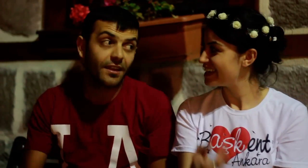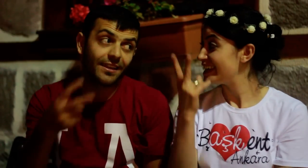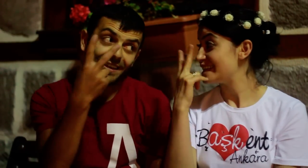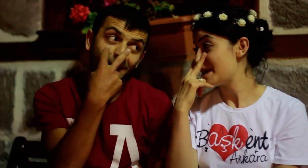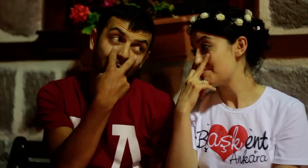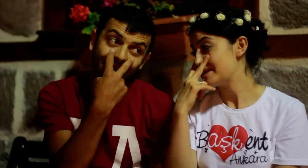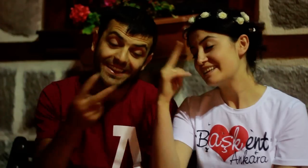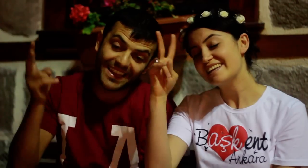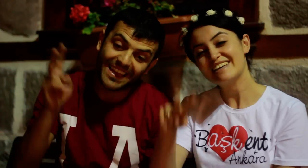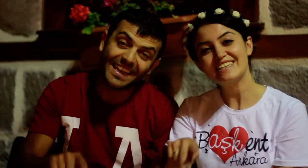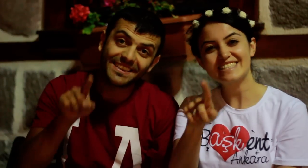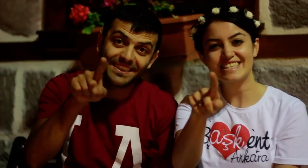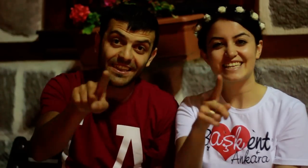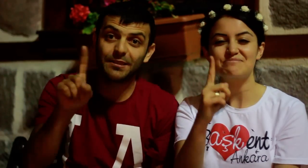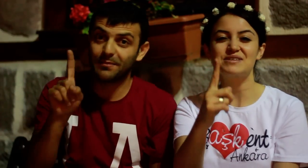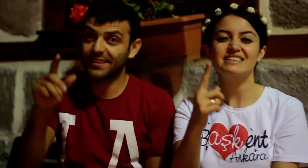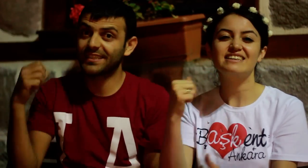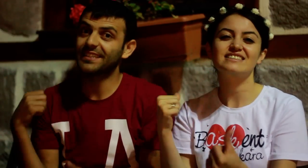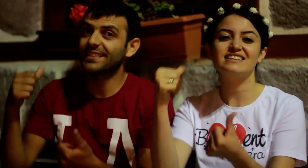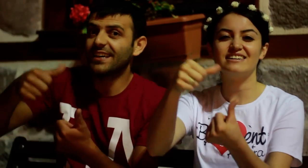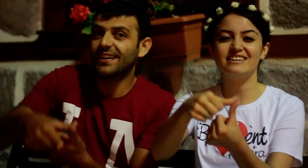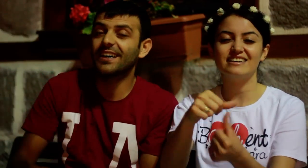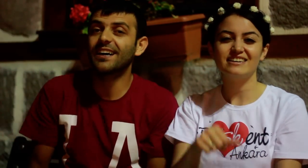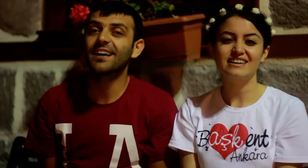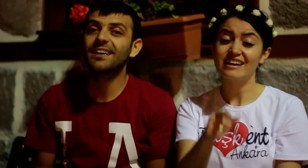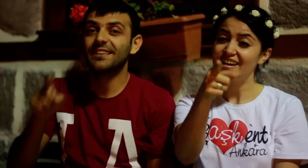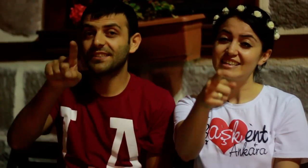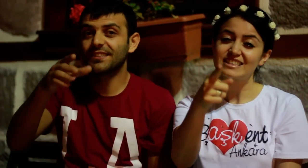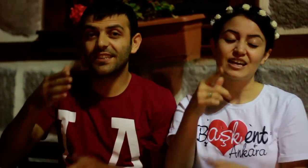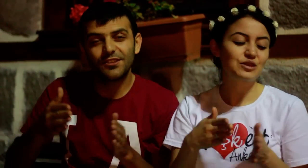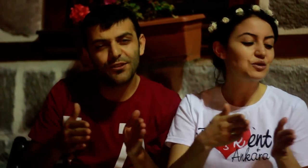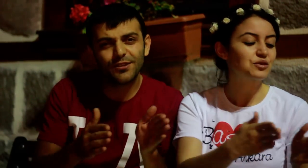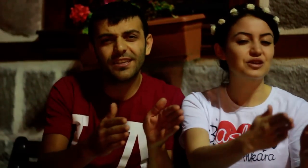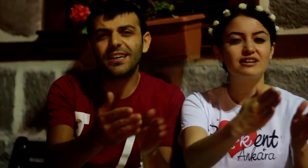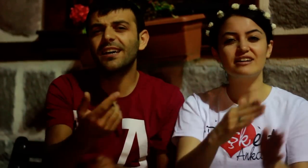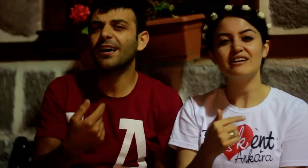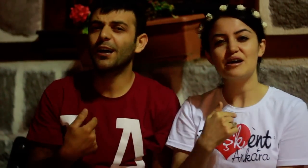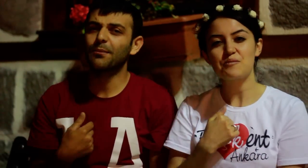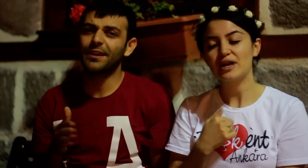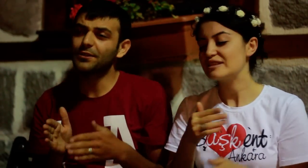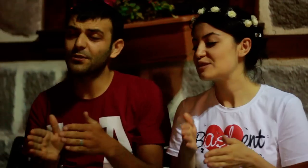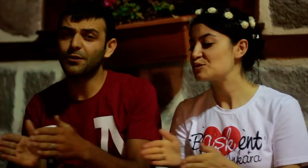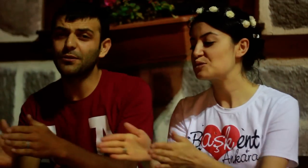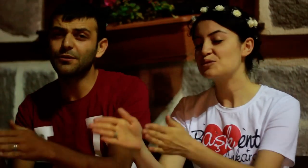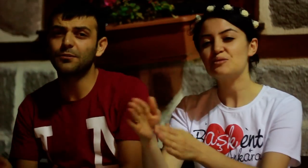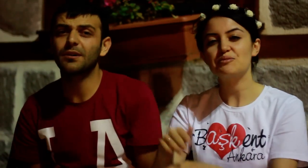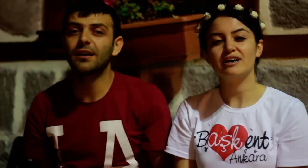Yeminler et sen bir kez daha Sen yoluna ben yoluma